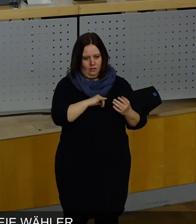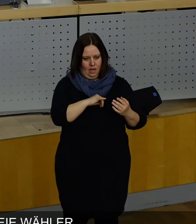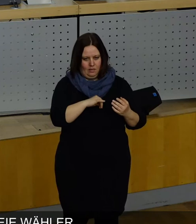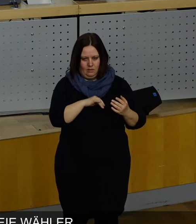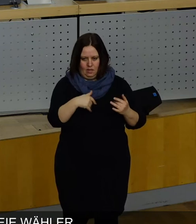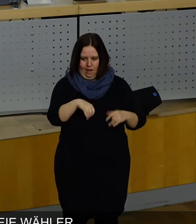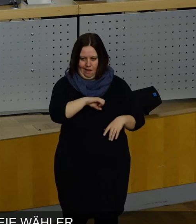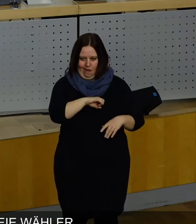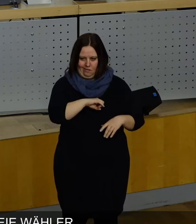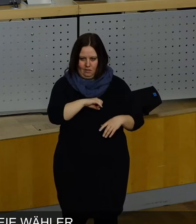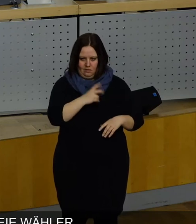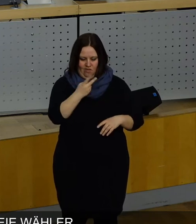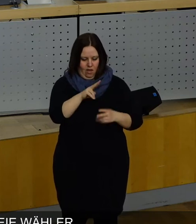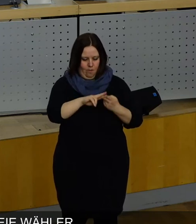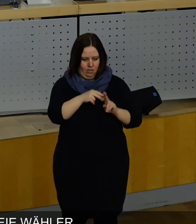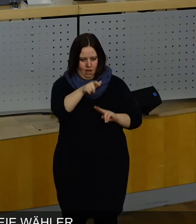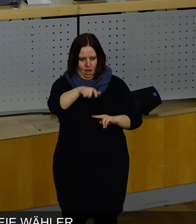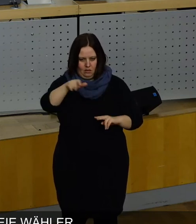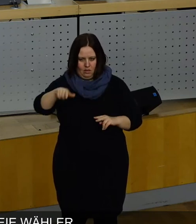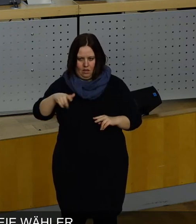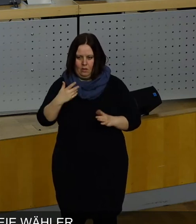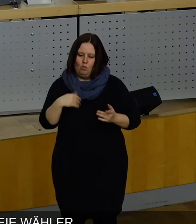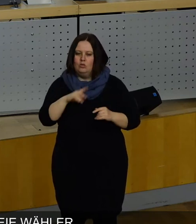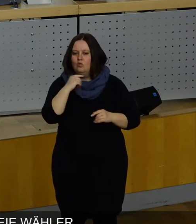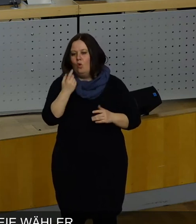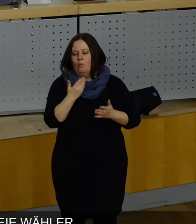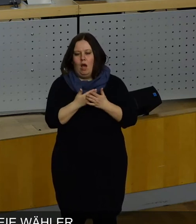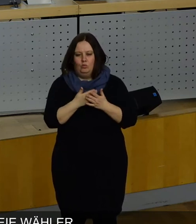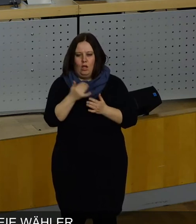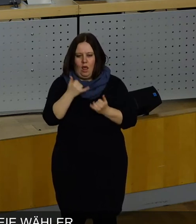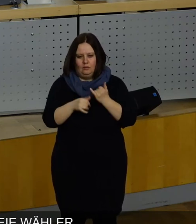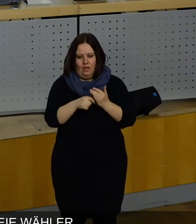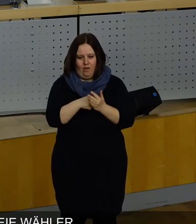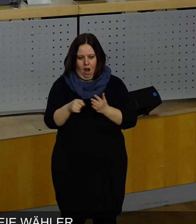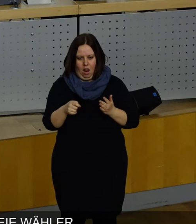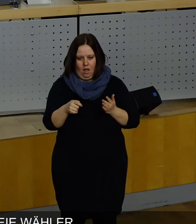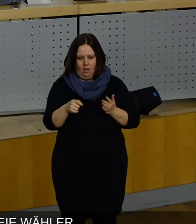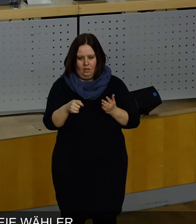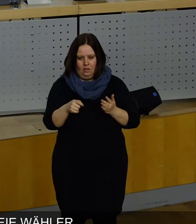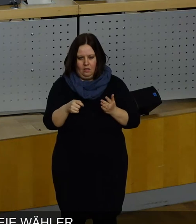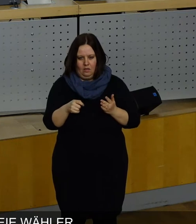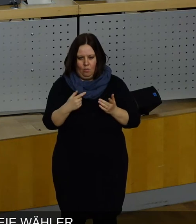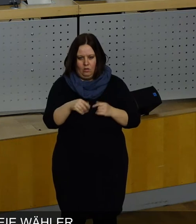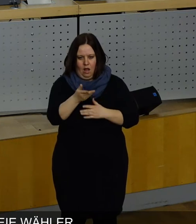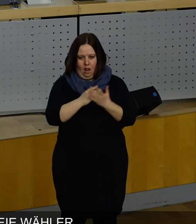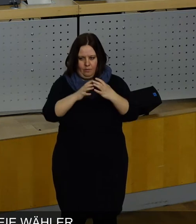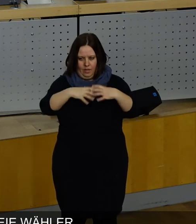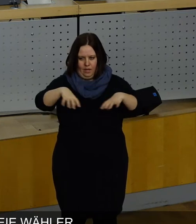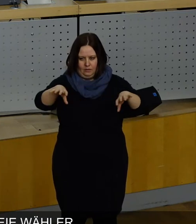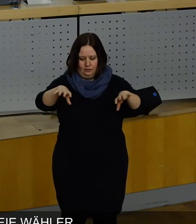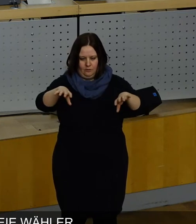der eigenen zwei Mandate das bürgerliche Lager, was nach der letzten Wahl den Rat genau halbiert,